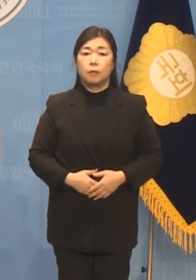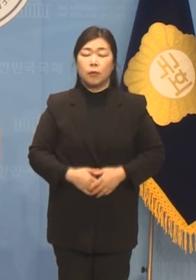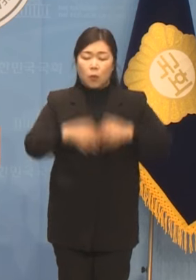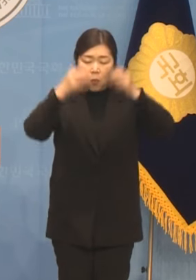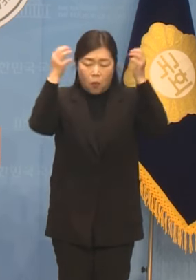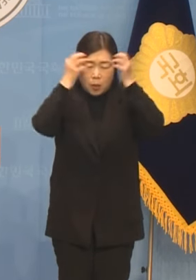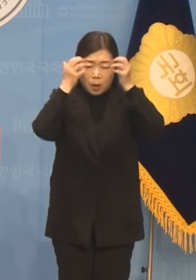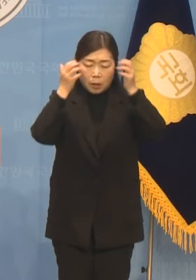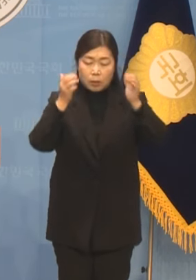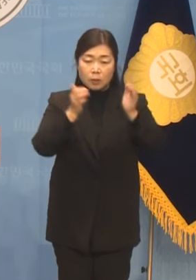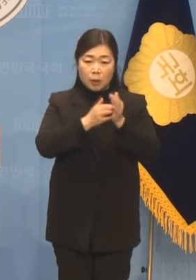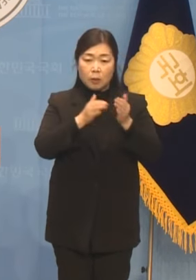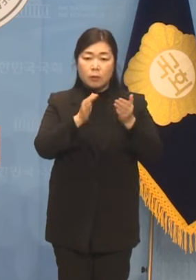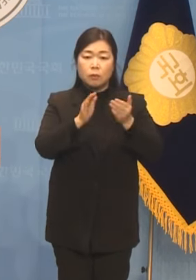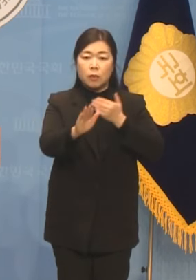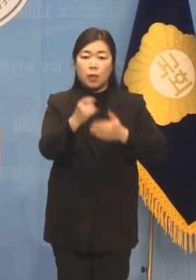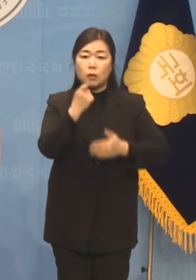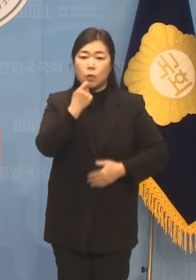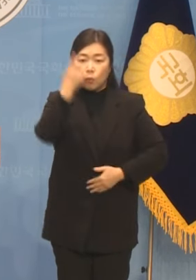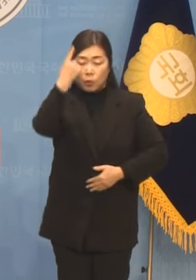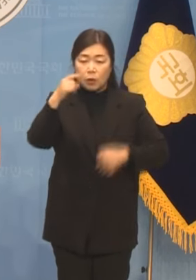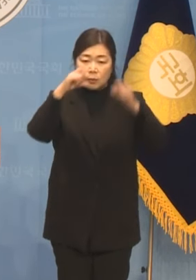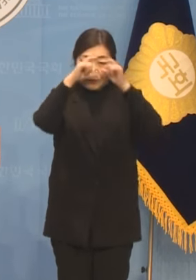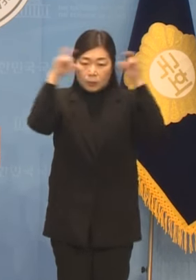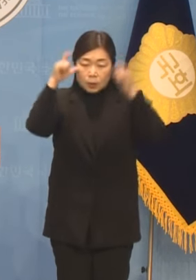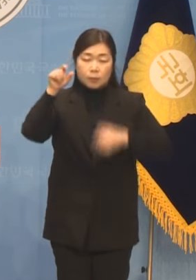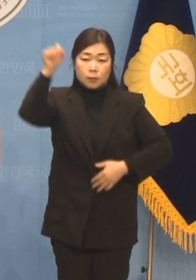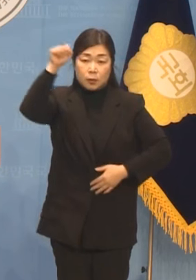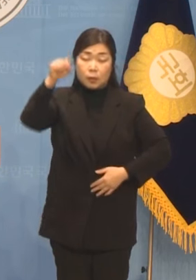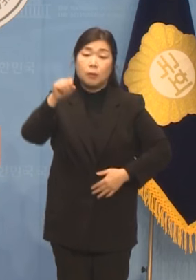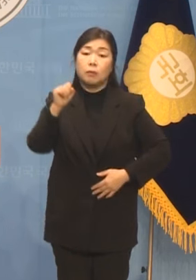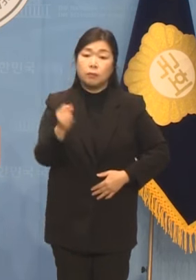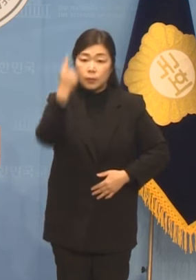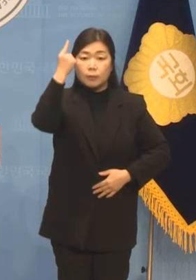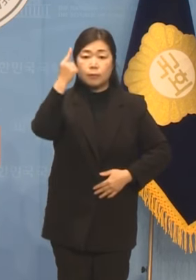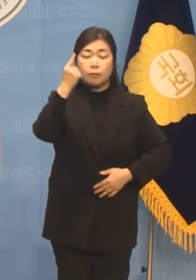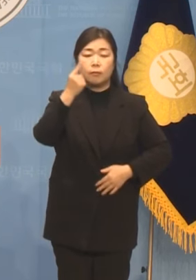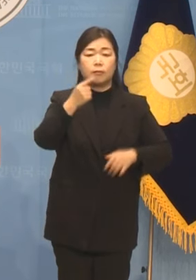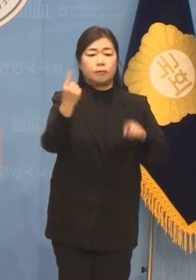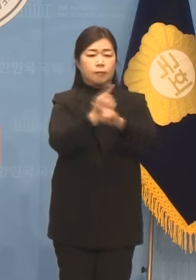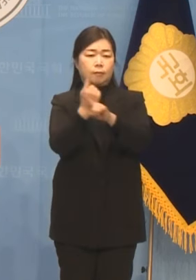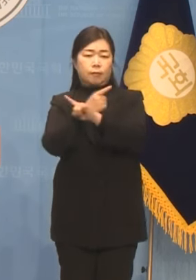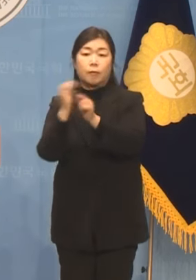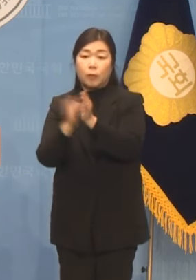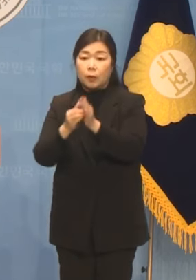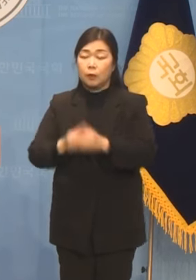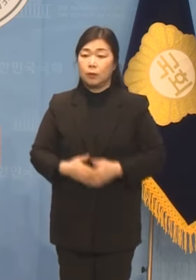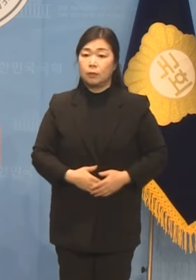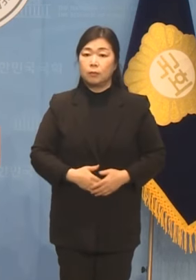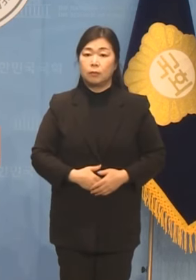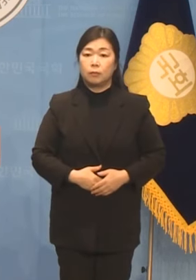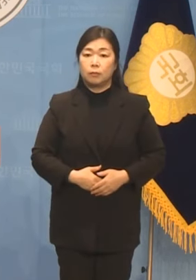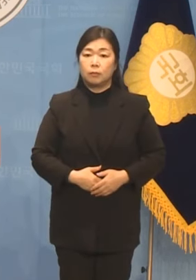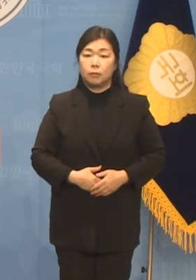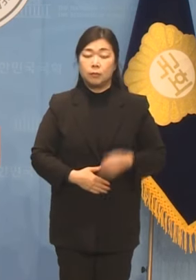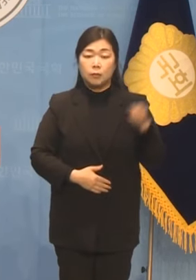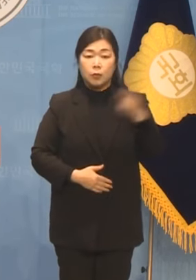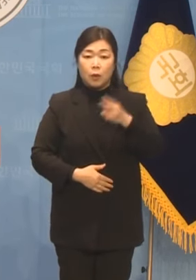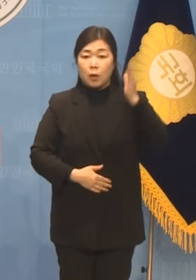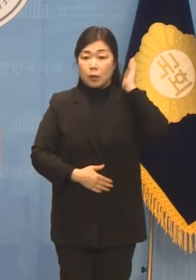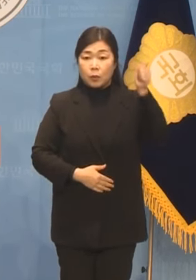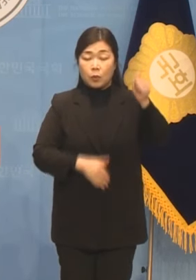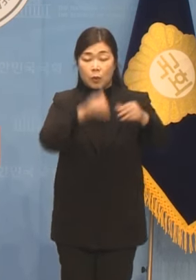우리의 촛불정부였습니다. 지난 대선기간에 선대위 대변인으로서 밤낮없이